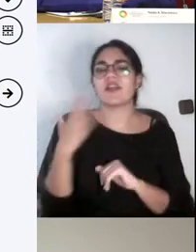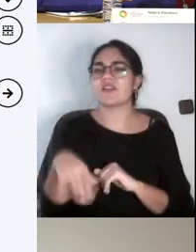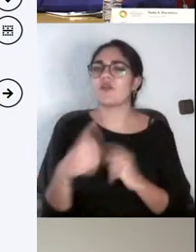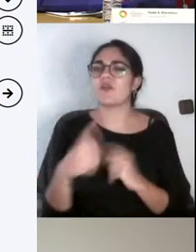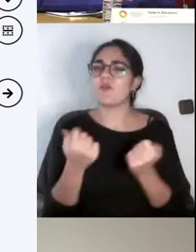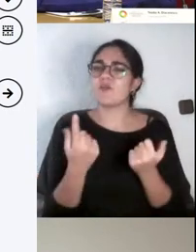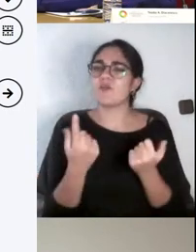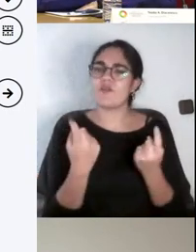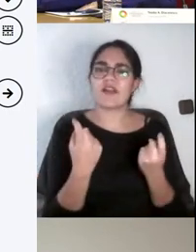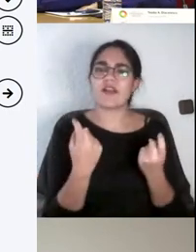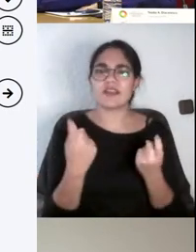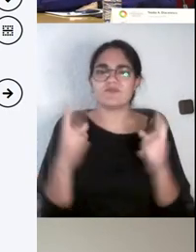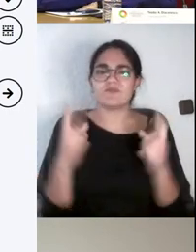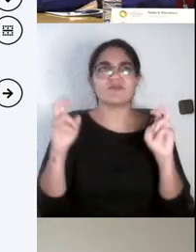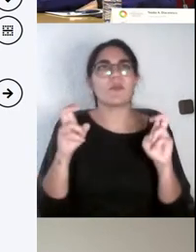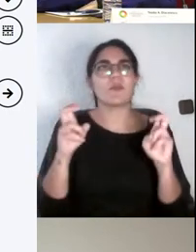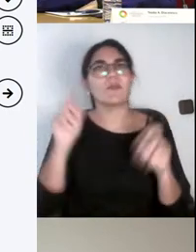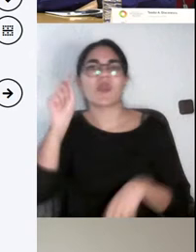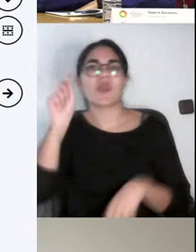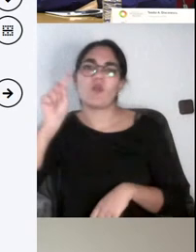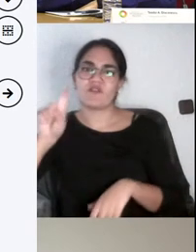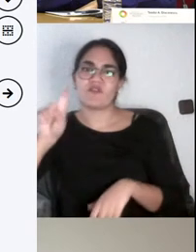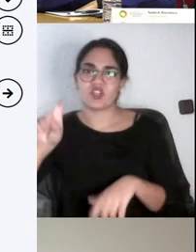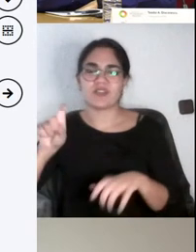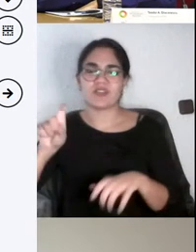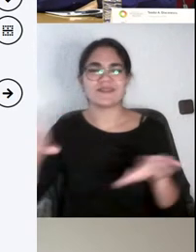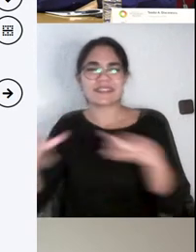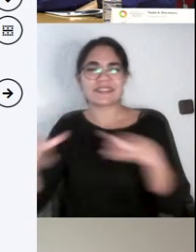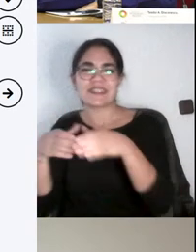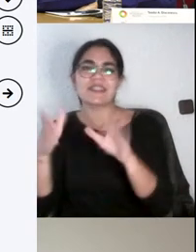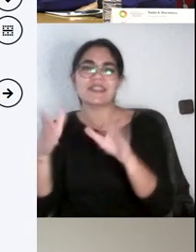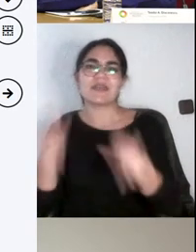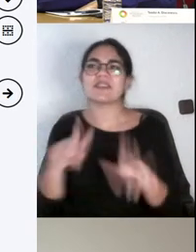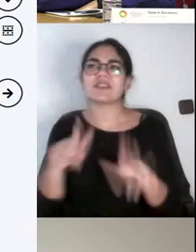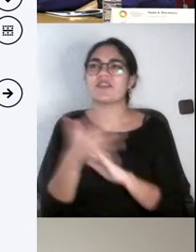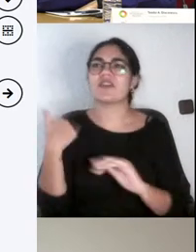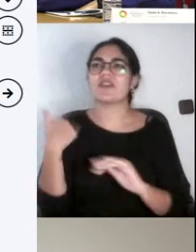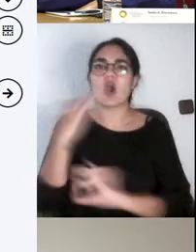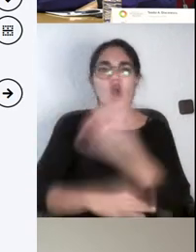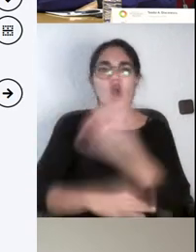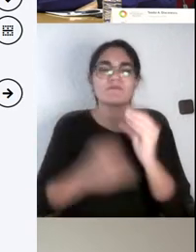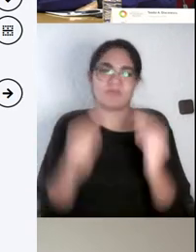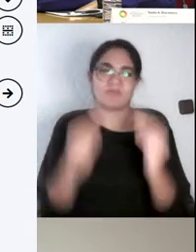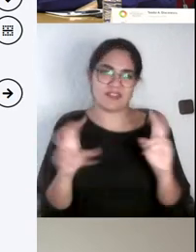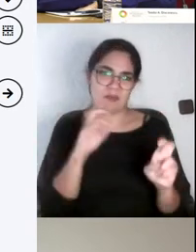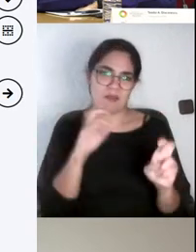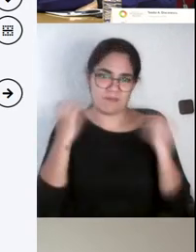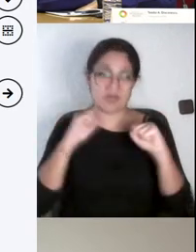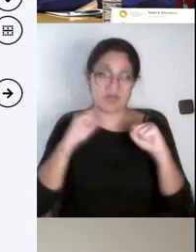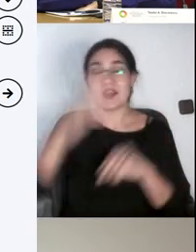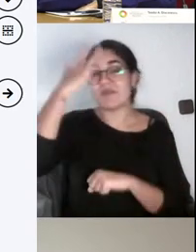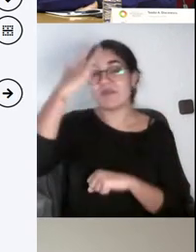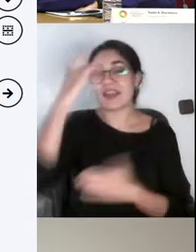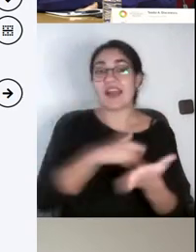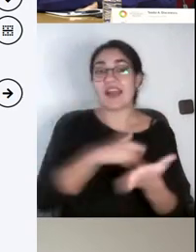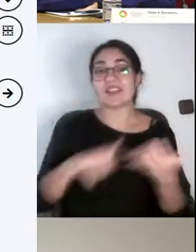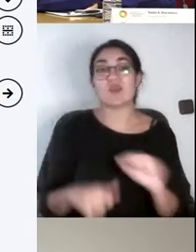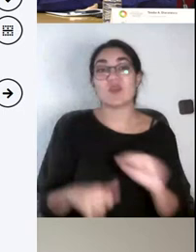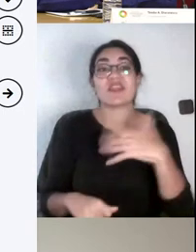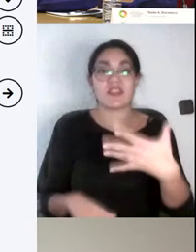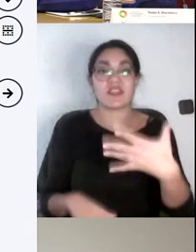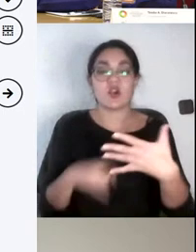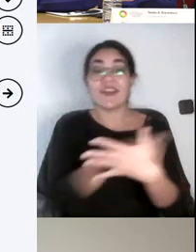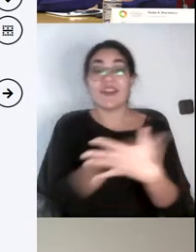los profesores, porque si en un año tienes cinco asignaturas y las cinco tienen una evaluación por